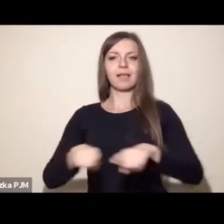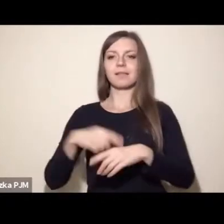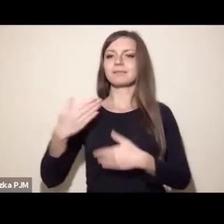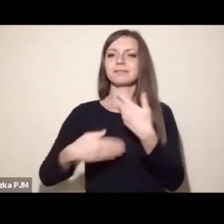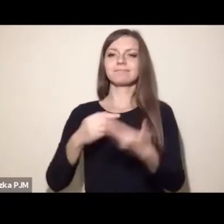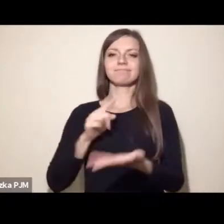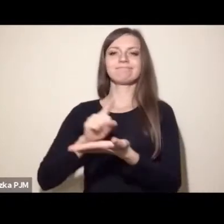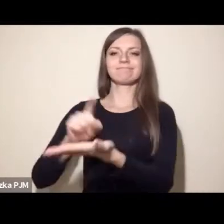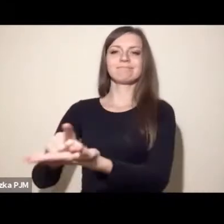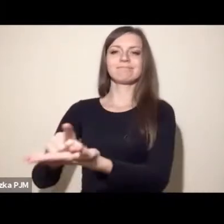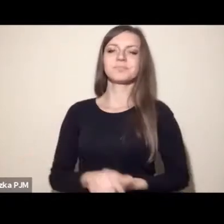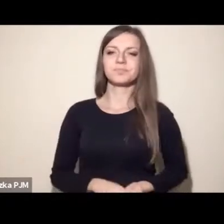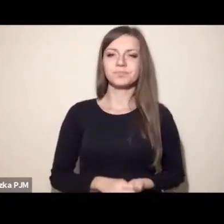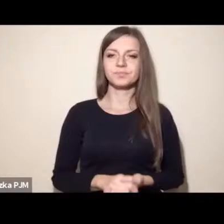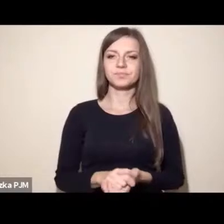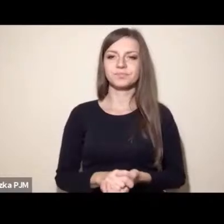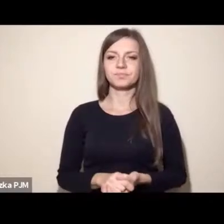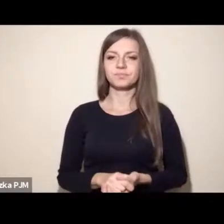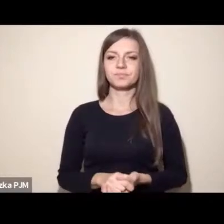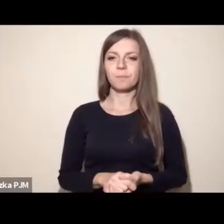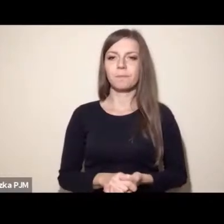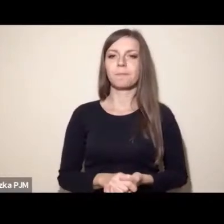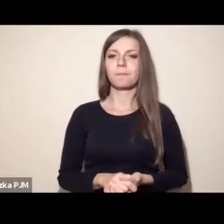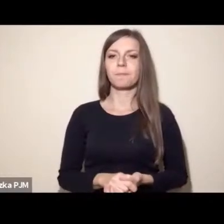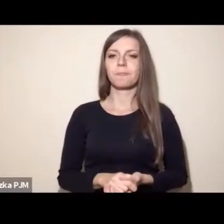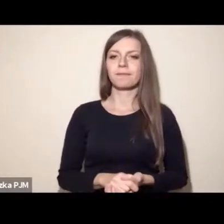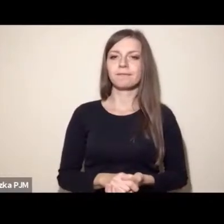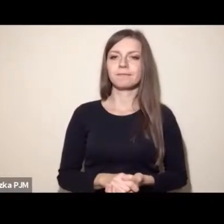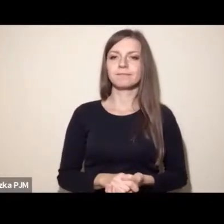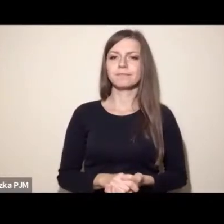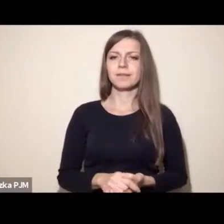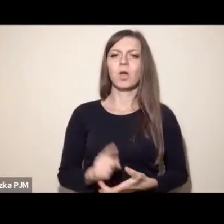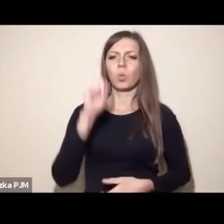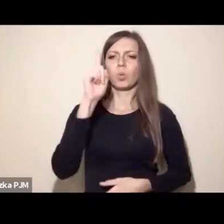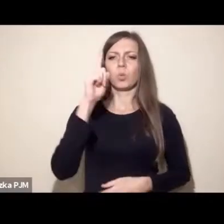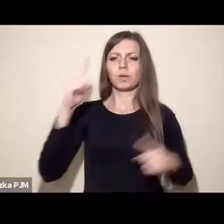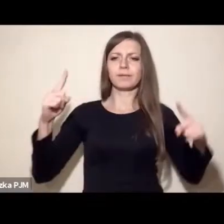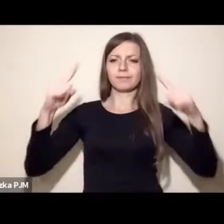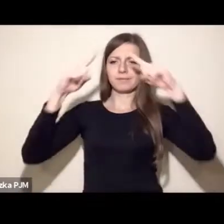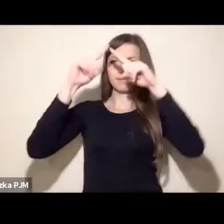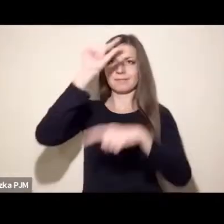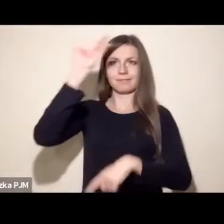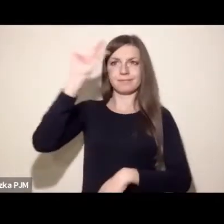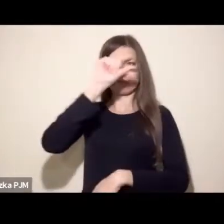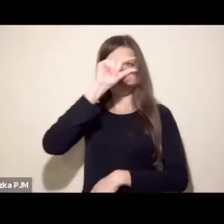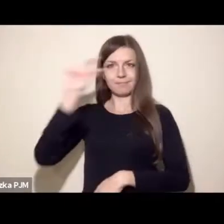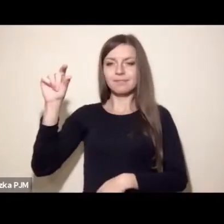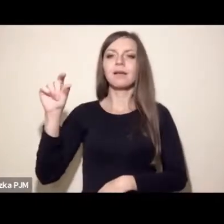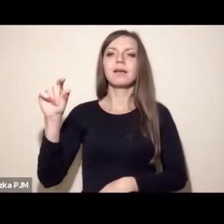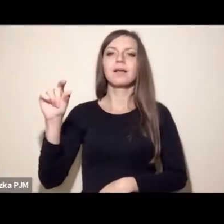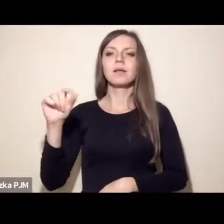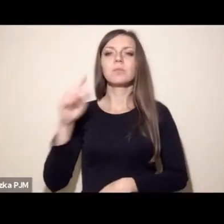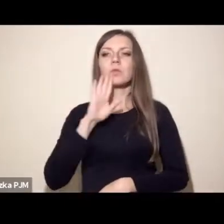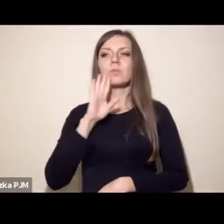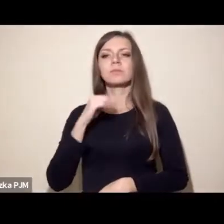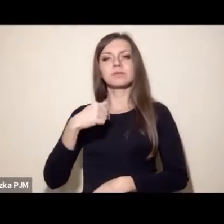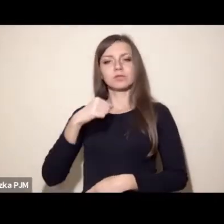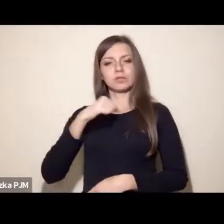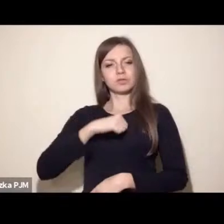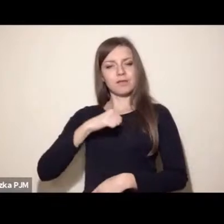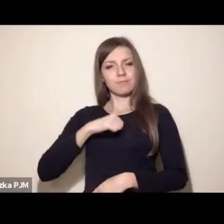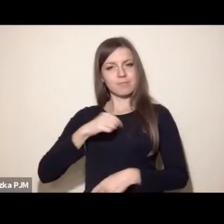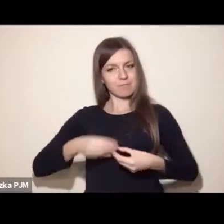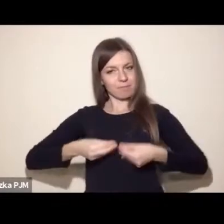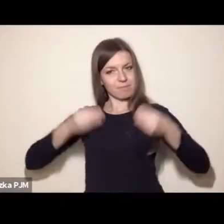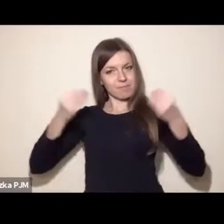Podkreślam, że poza tymi dwoma szczytowymi, szczytową warstwą związaną z samorealizacją czy